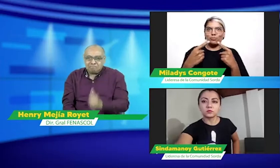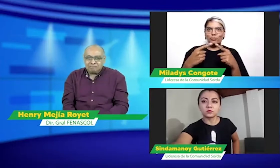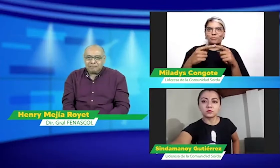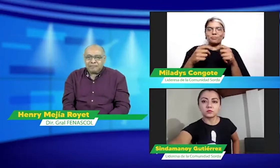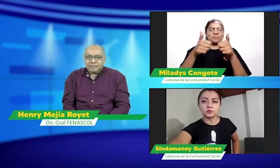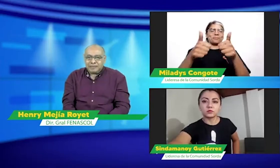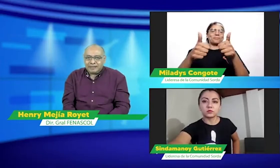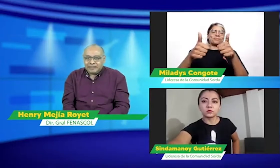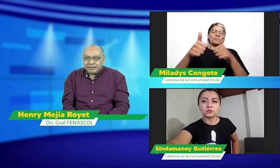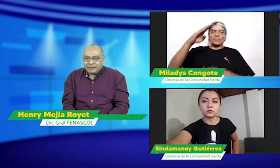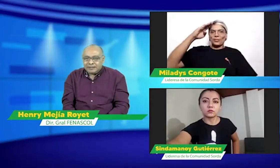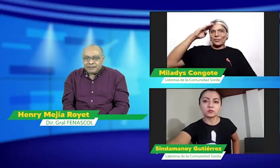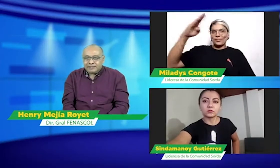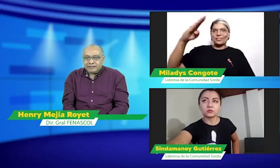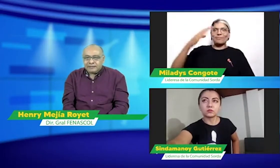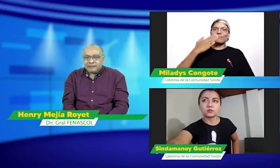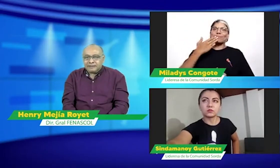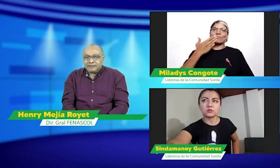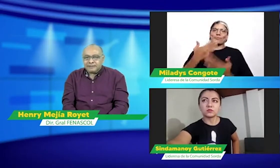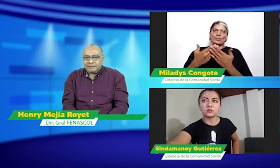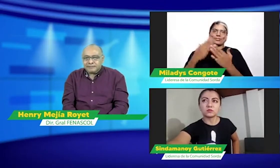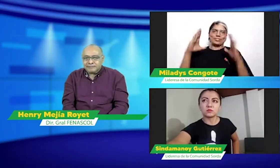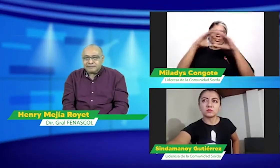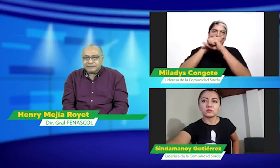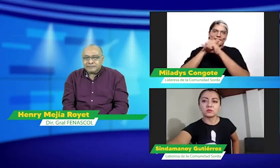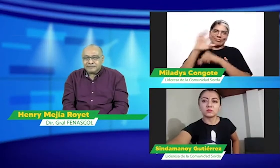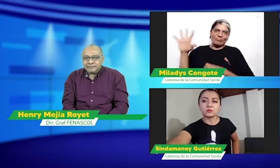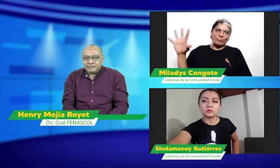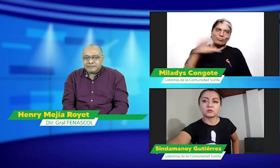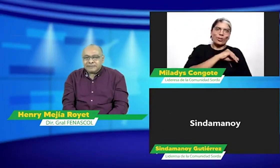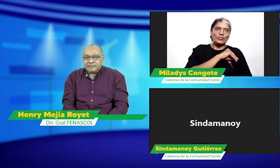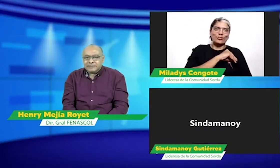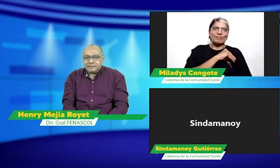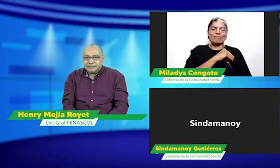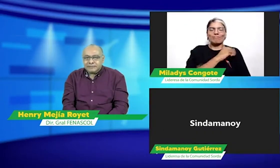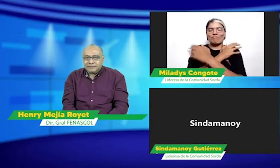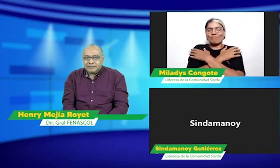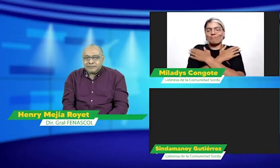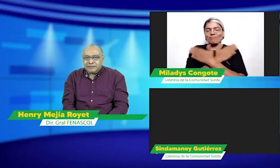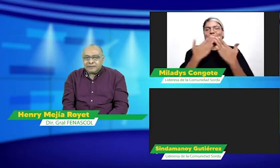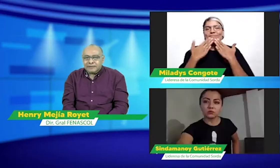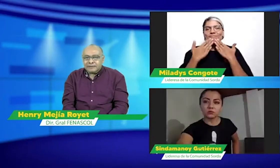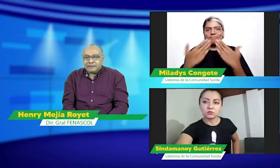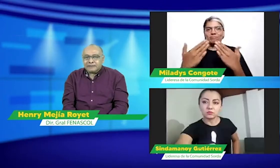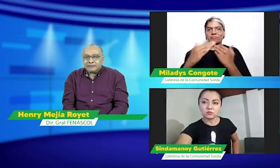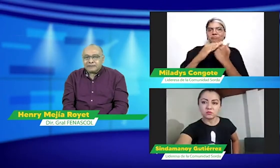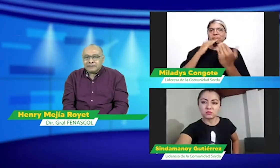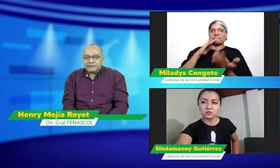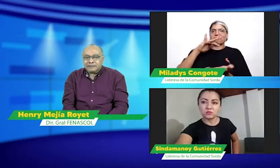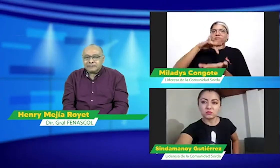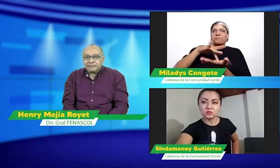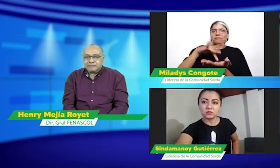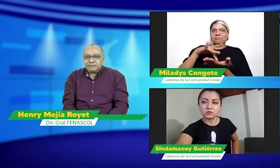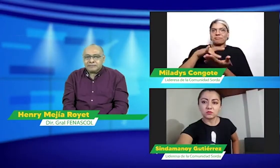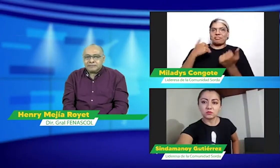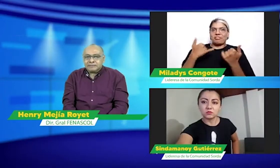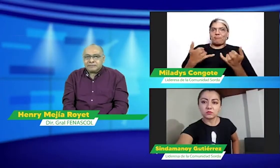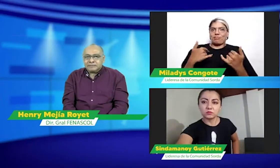Miladis. ¿Empezamos? Muy buenas noches para todos. Me encanta saludarlos,